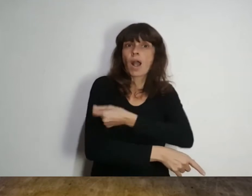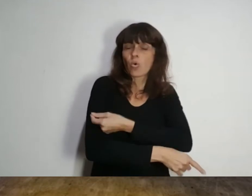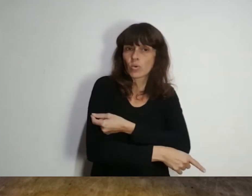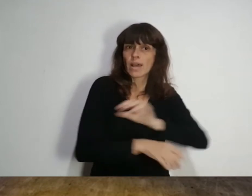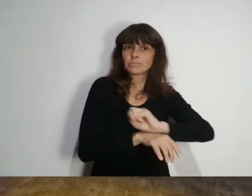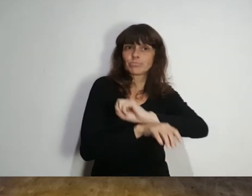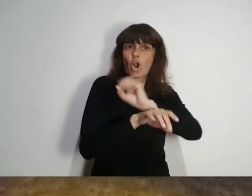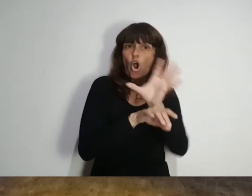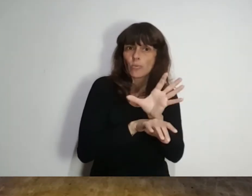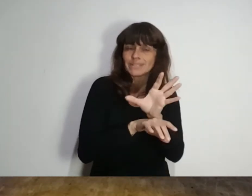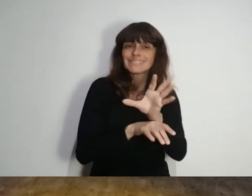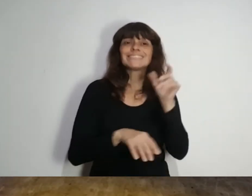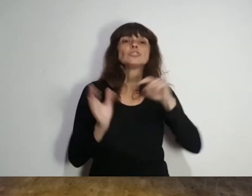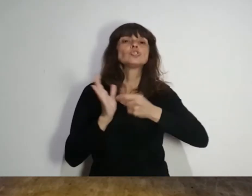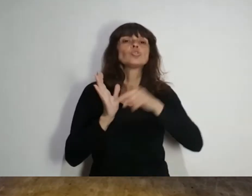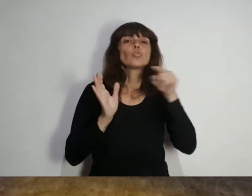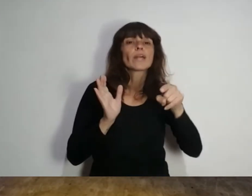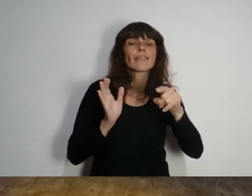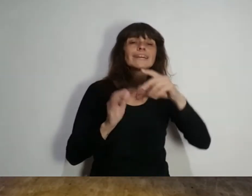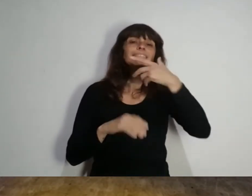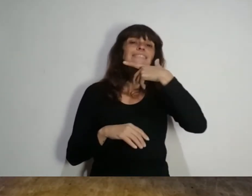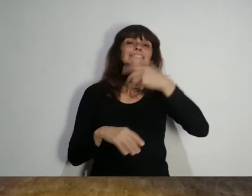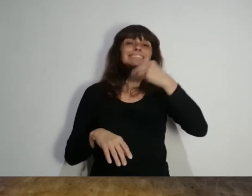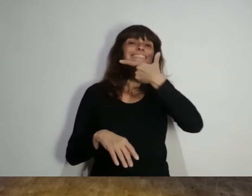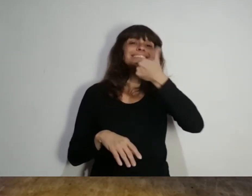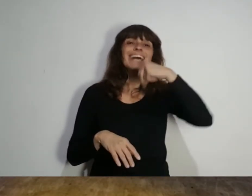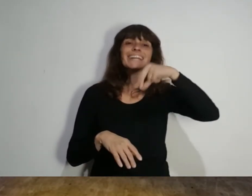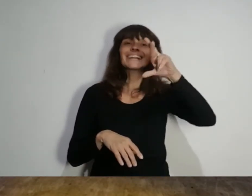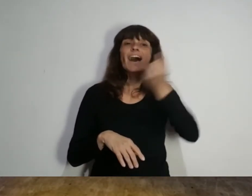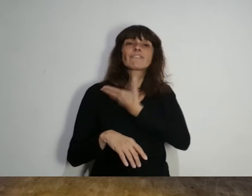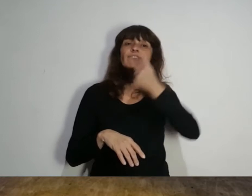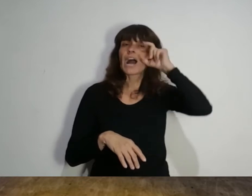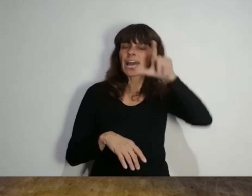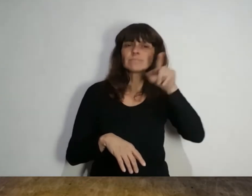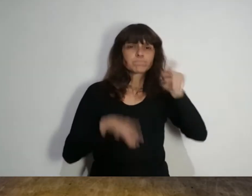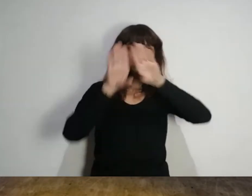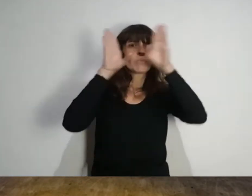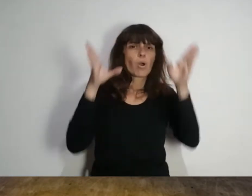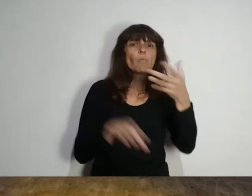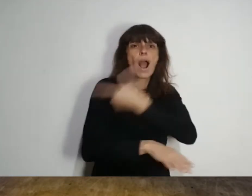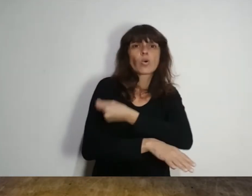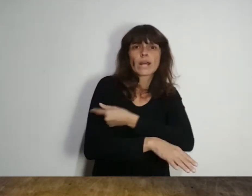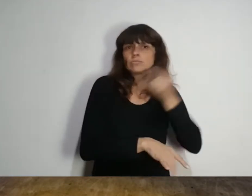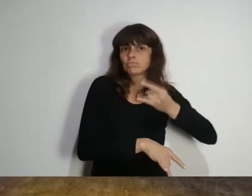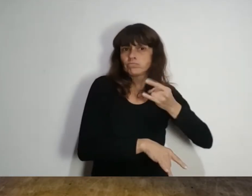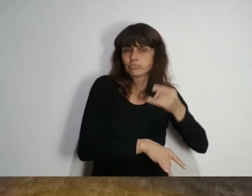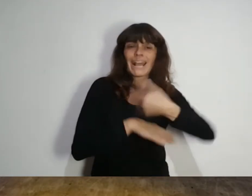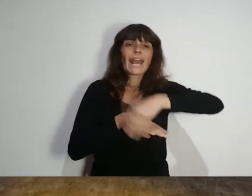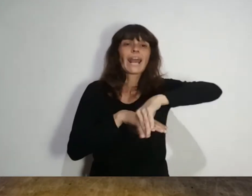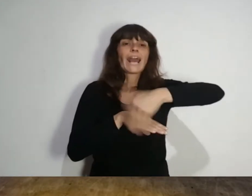dosis contra el coronavirus en la ciudad mendocina de San Rafael. El vacunatorio clandestino funcionaba en la